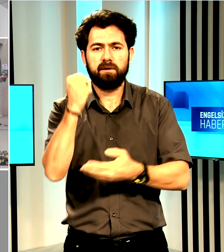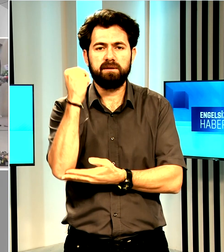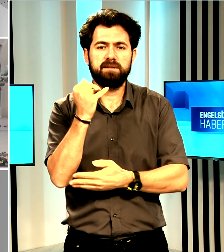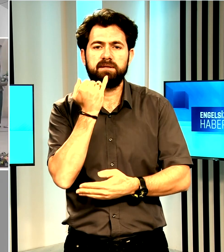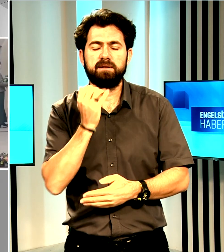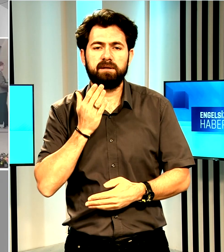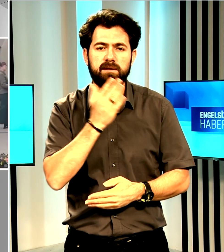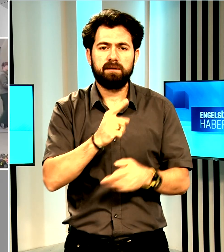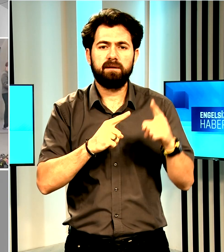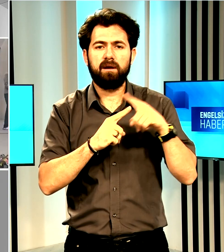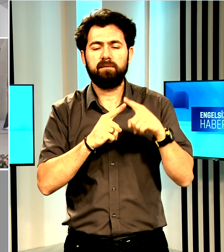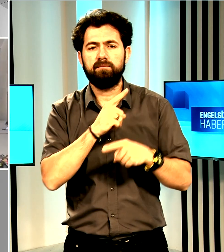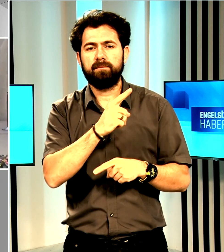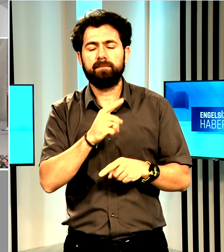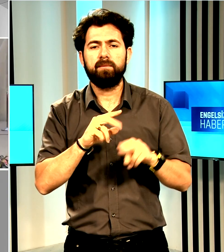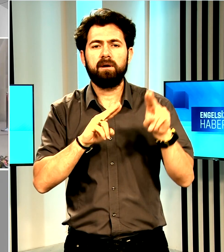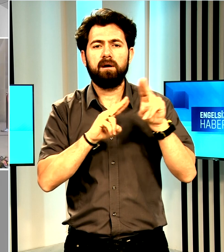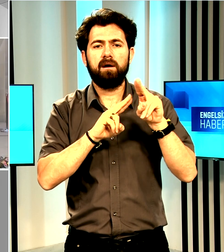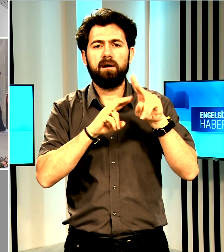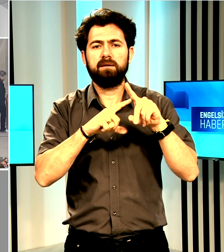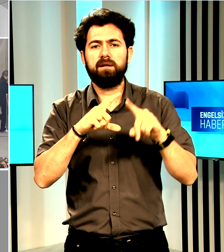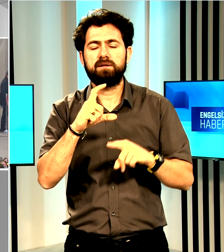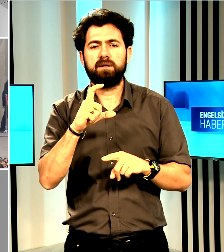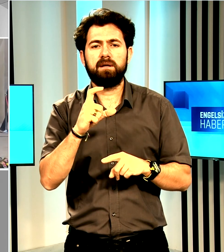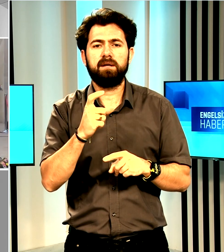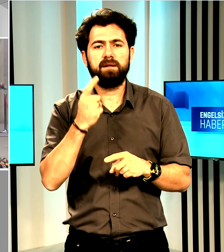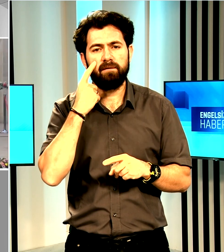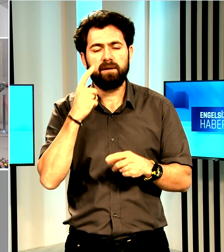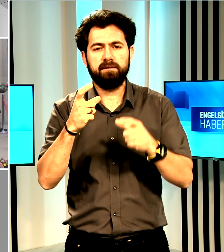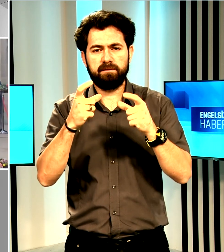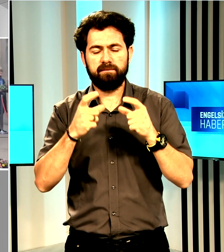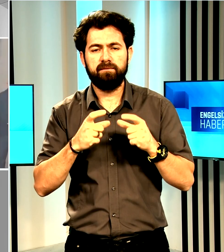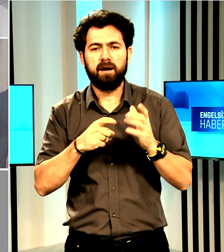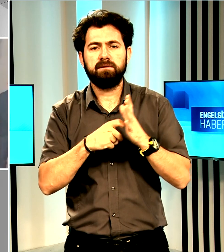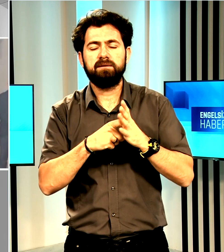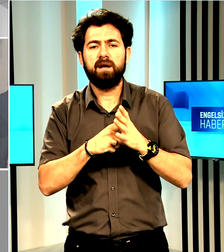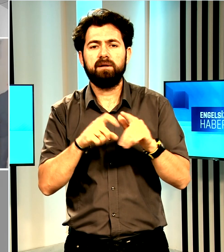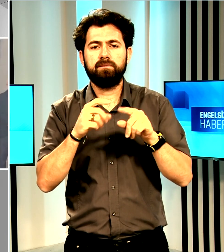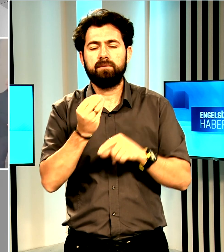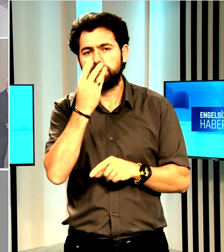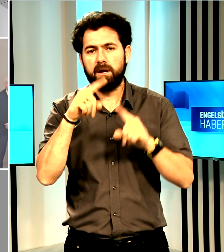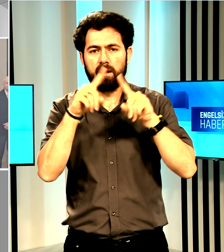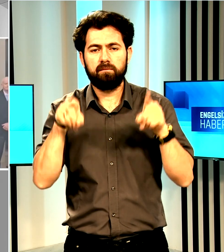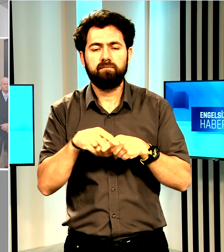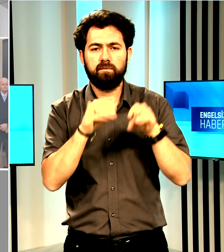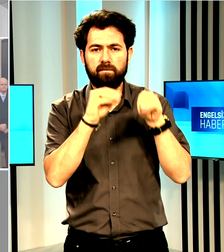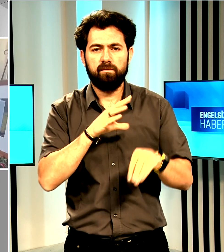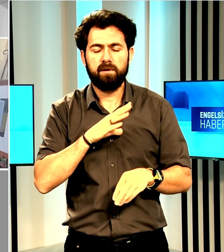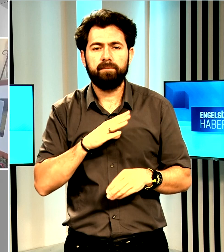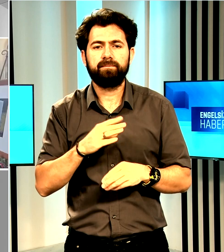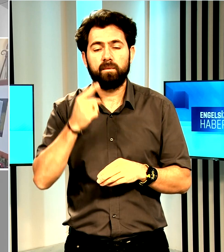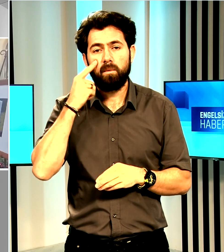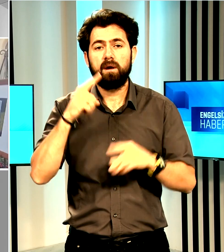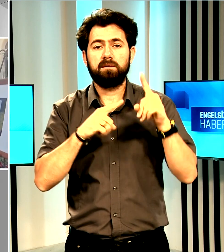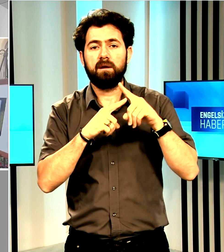ziyaret eden Tatar, Kuzey Kıbrıs Türk Cumhuriyeti adına çelenk koydu. Cumhurbaşkanı Tatar,